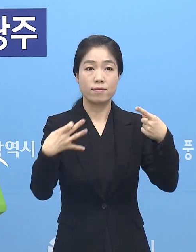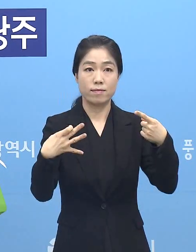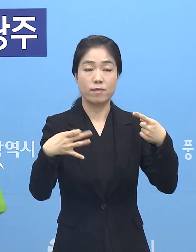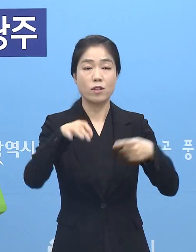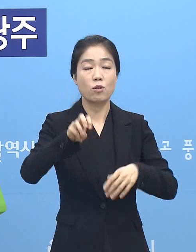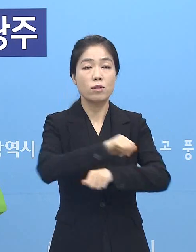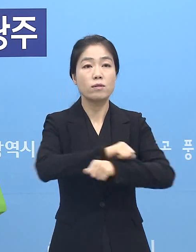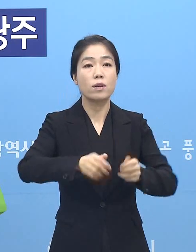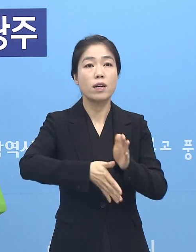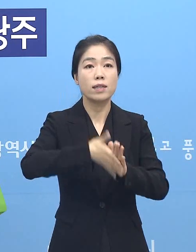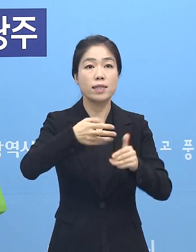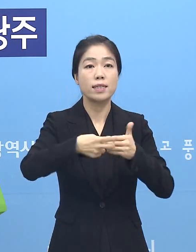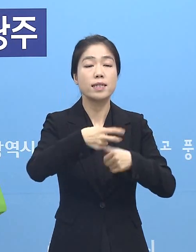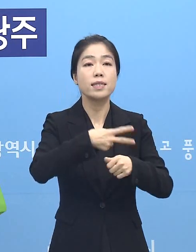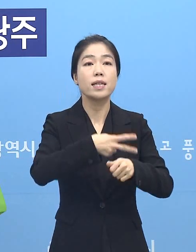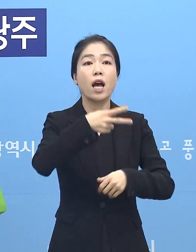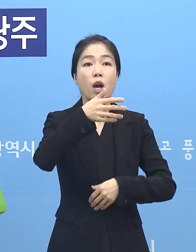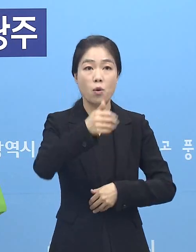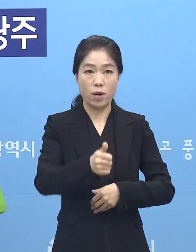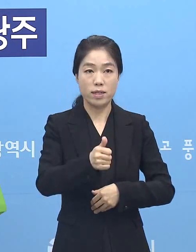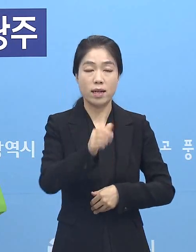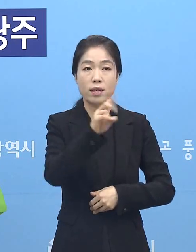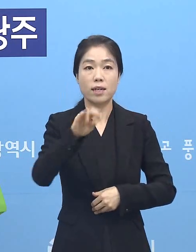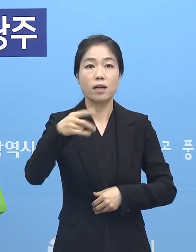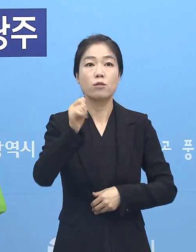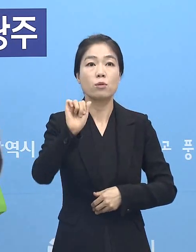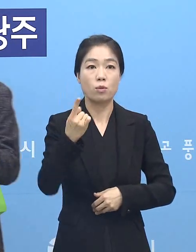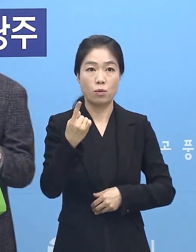광주광역시 의사회장 양동호